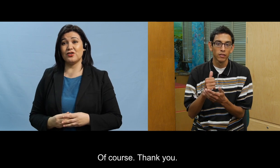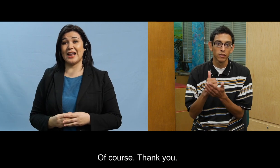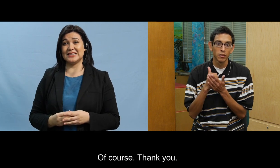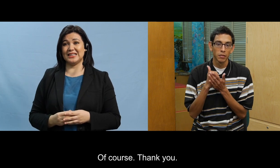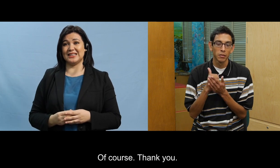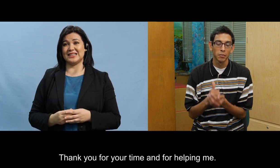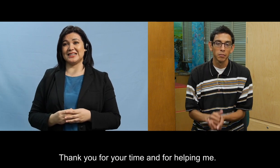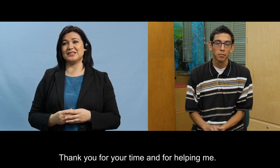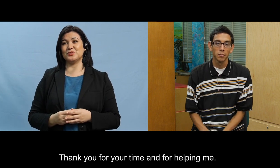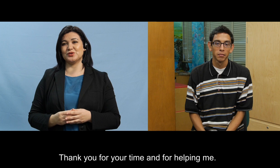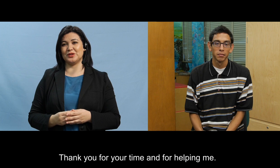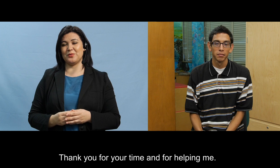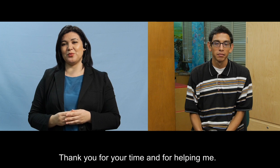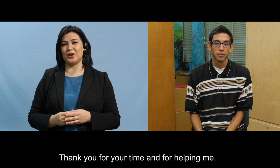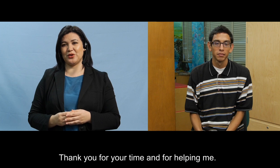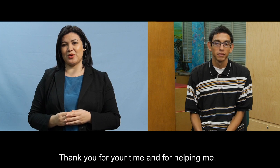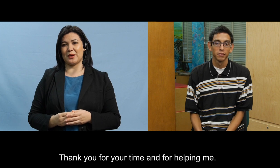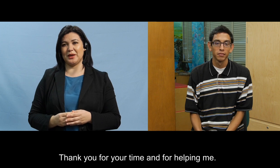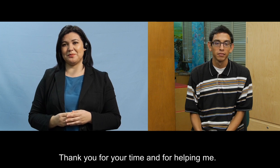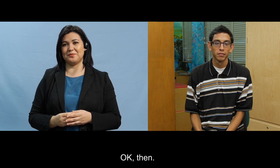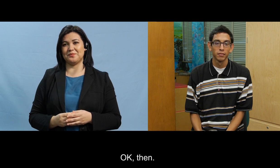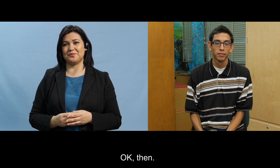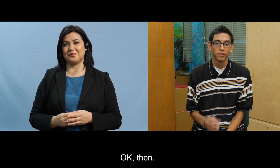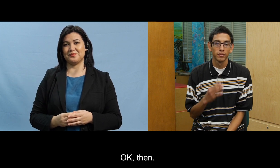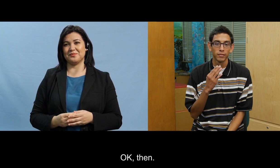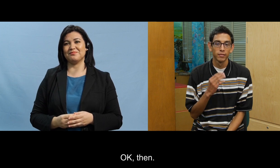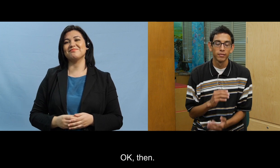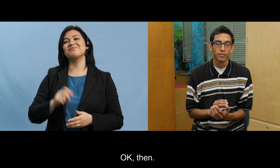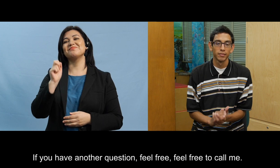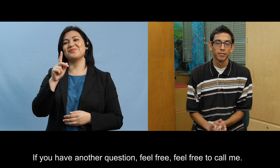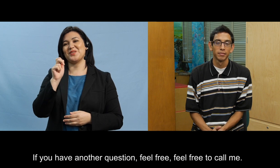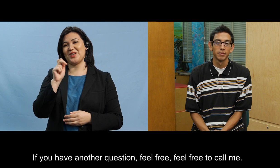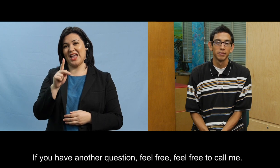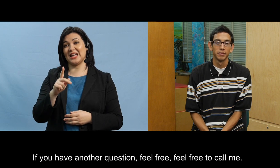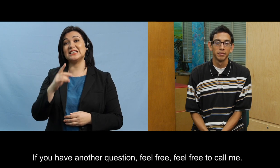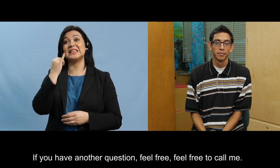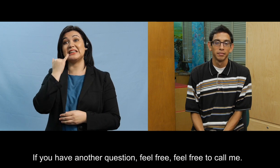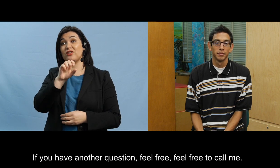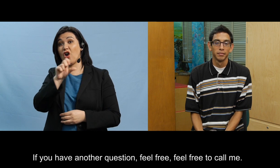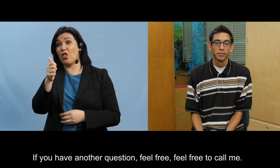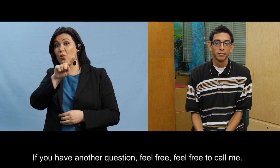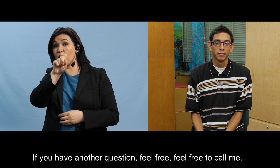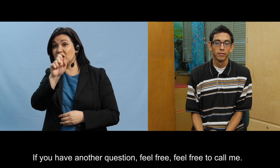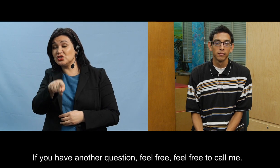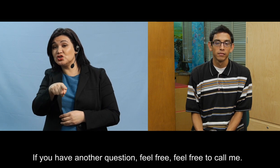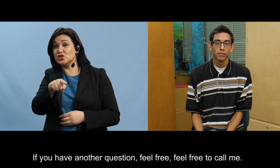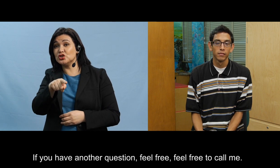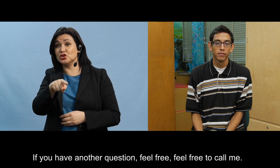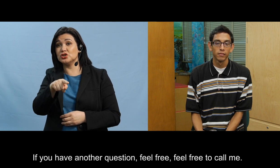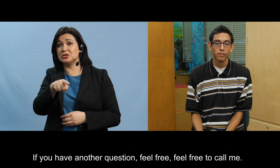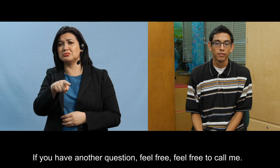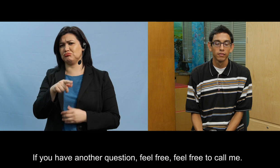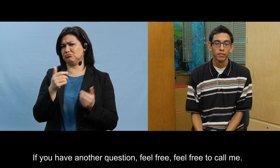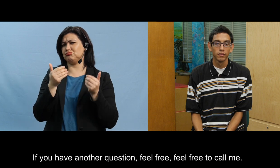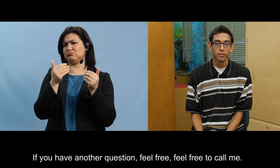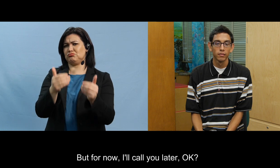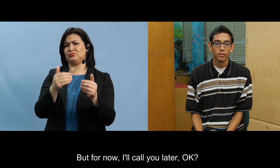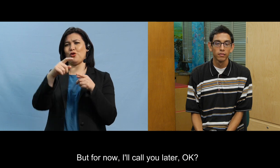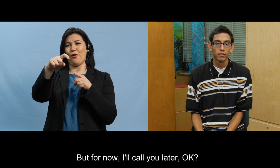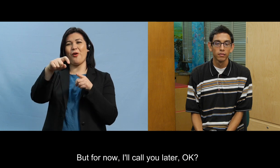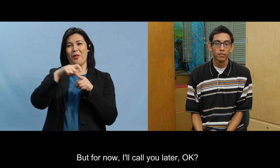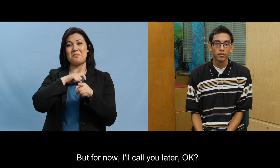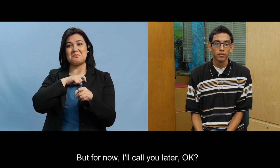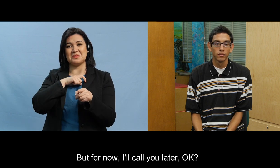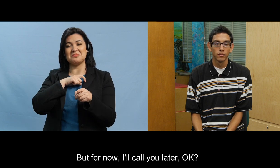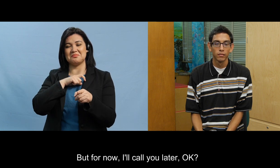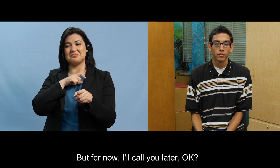claro gracias gracias por su tiempo y por ayudarme ok entonces si tienes otra pregunta si siente siéntete libre para llamarme pero